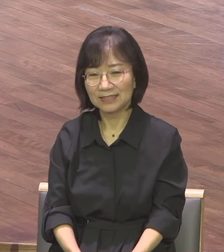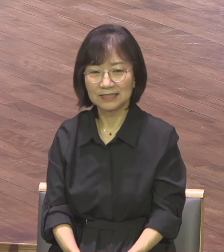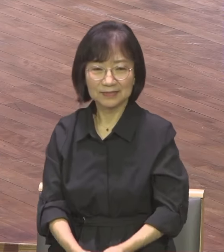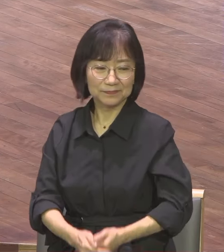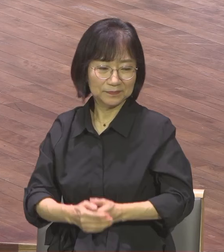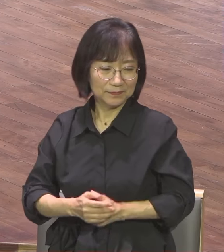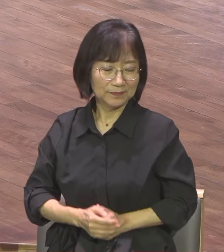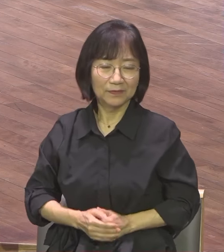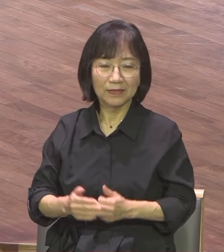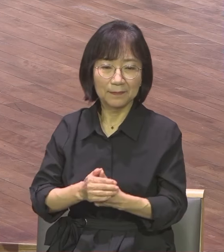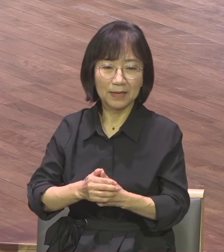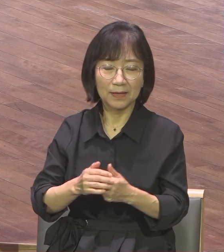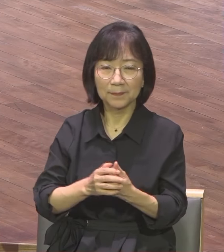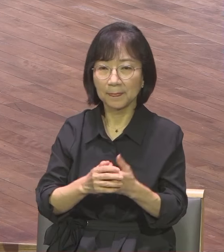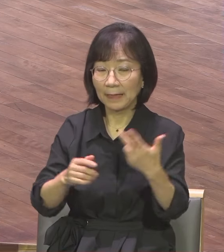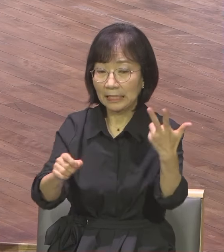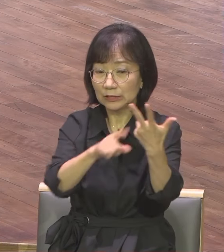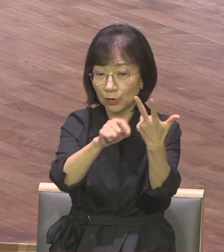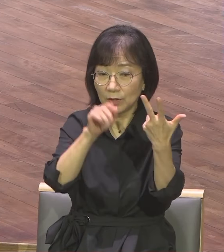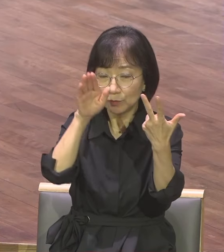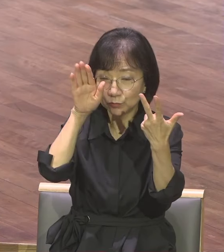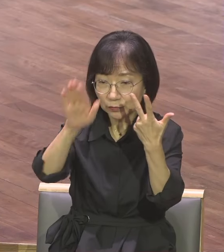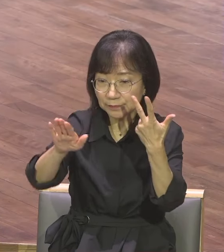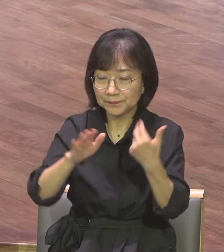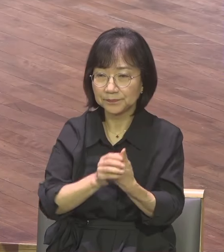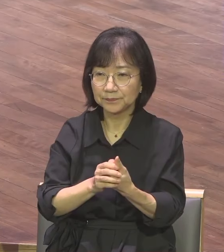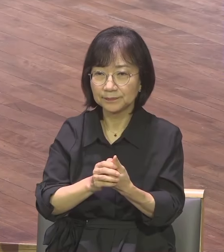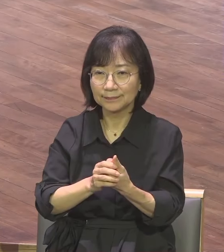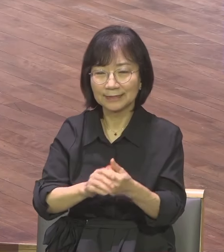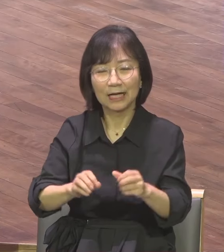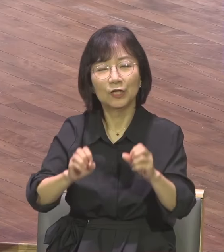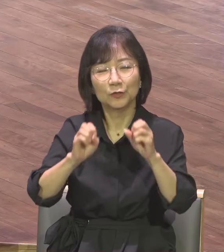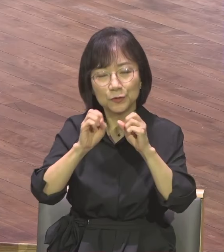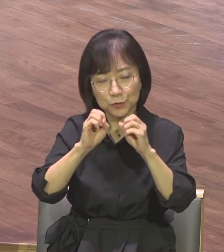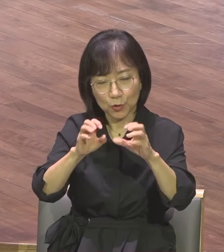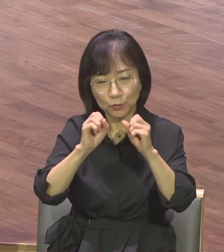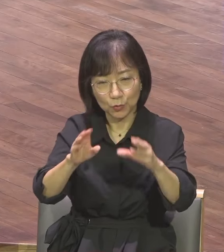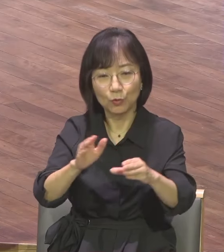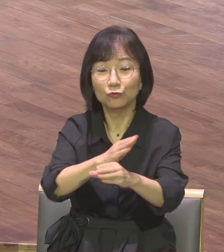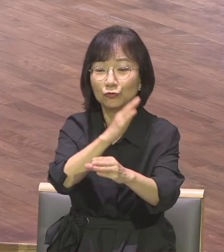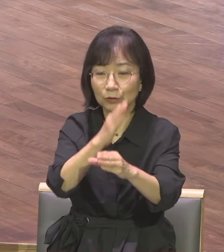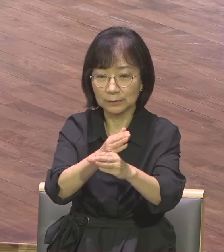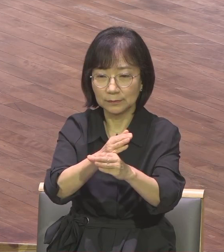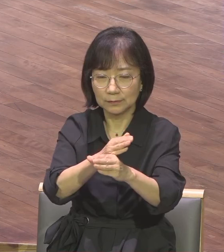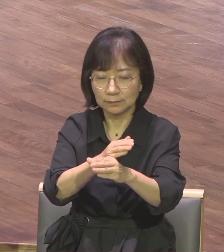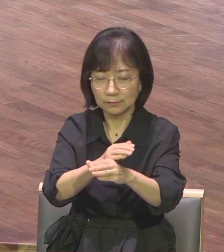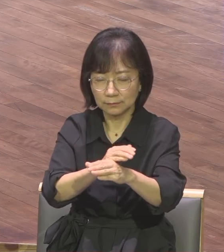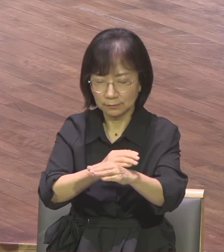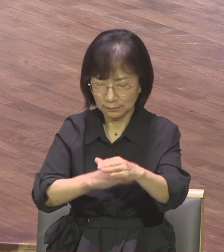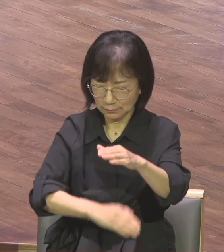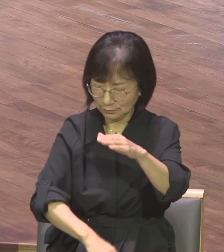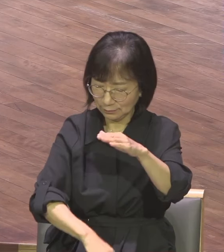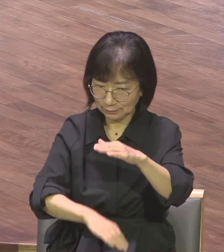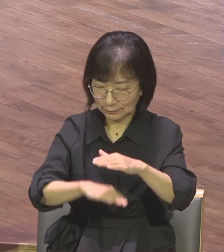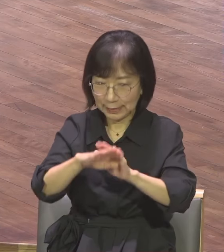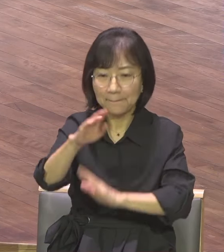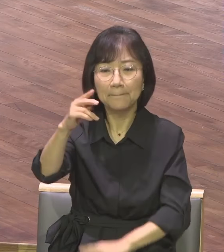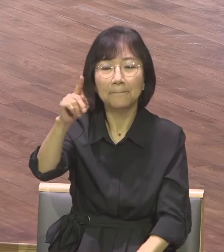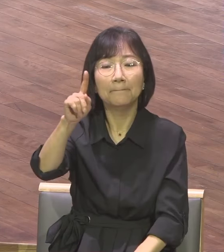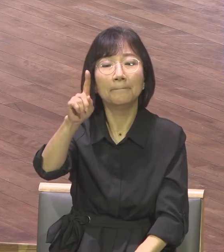전도 중심으로 성교 중심으로 그저 스타트만 2025가 반드시 성취될 수 있도록 우리 장로님들은 10명,